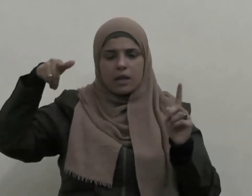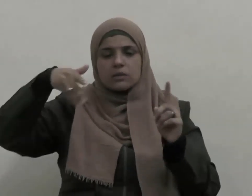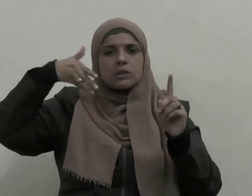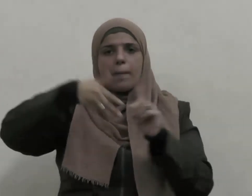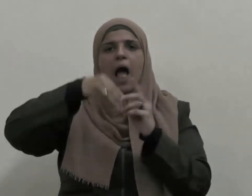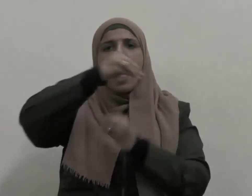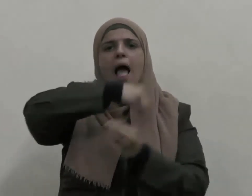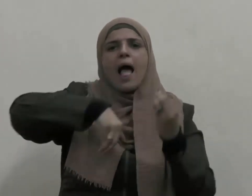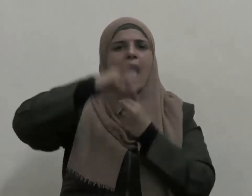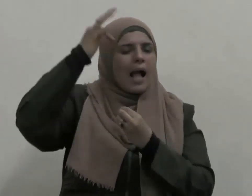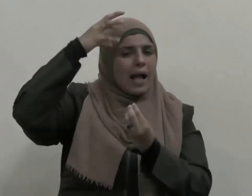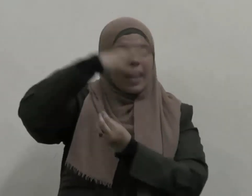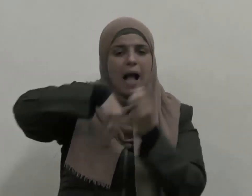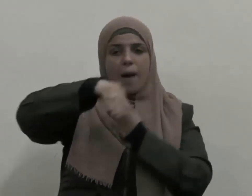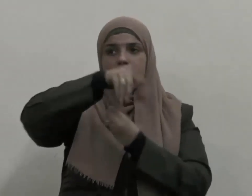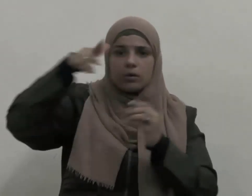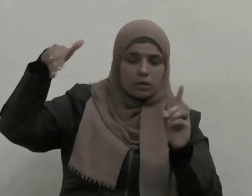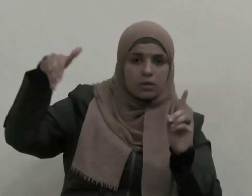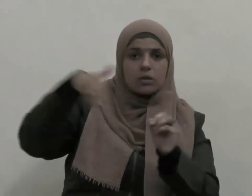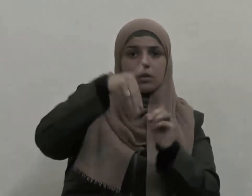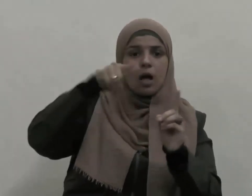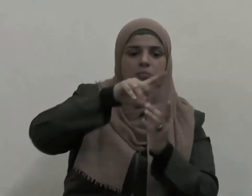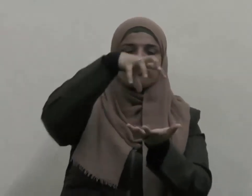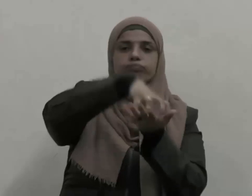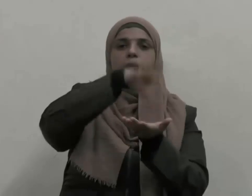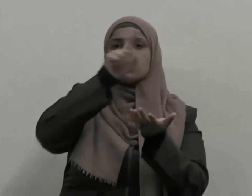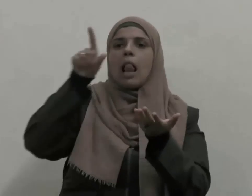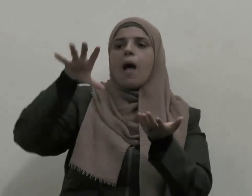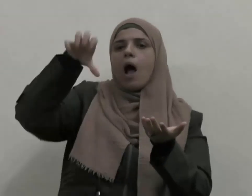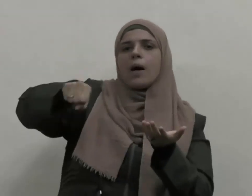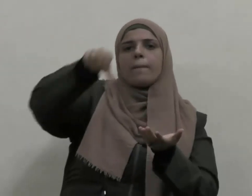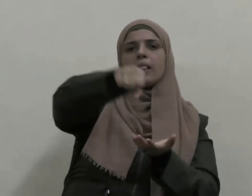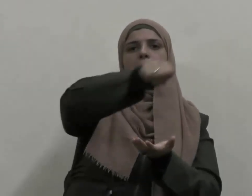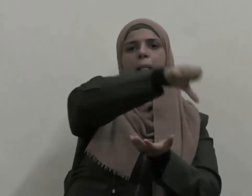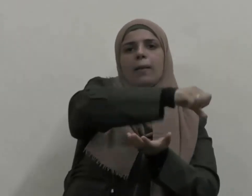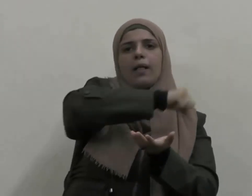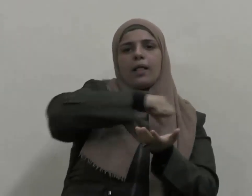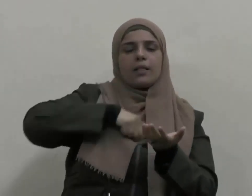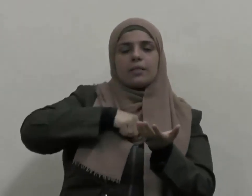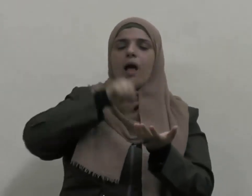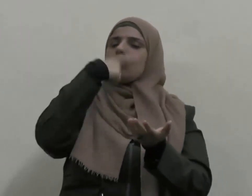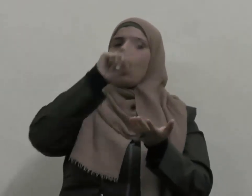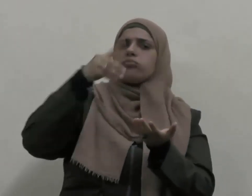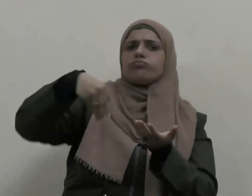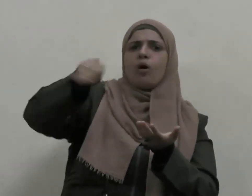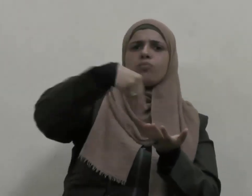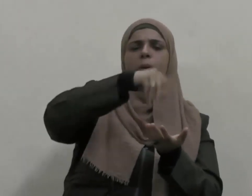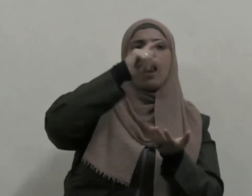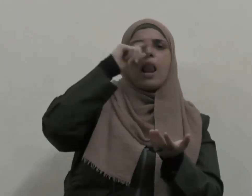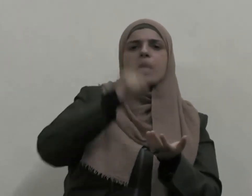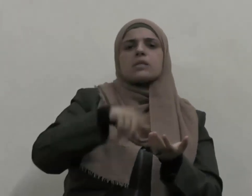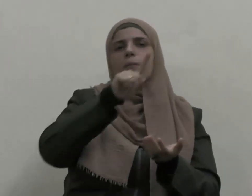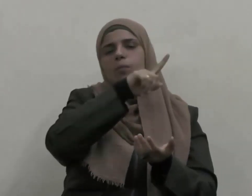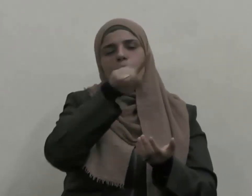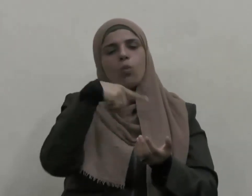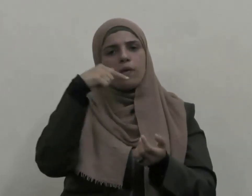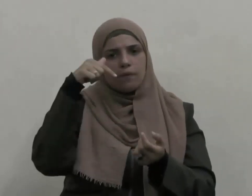تنزل الكعبة عليكم وكذلك فعل سيدنا عثمان بن عفان رضي الله